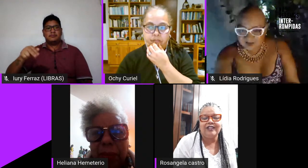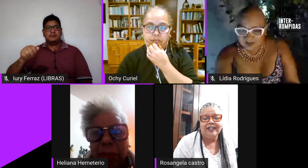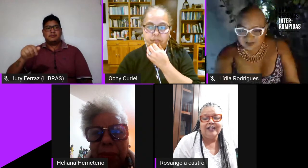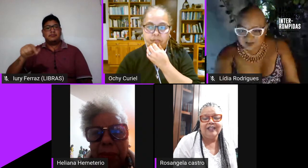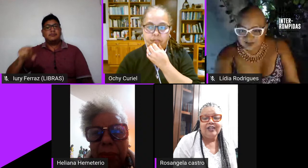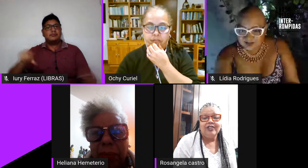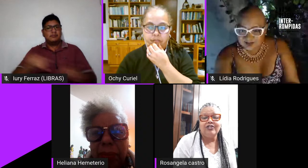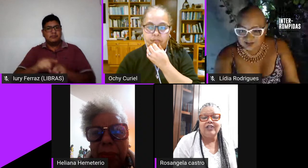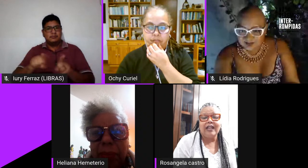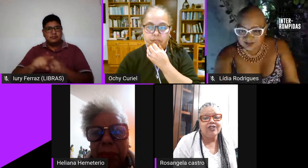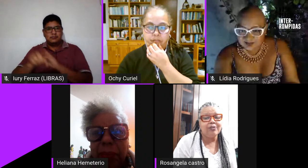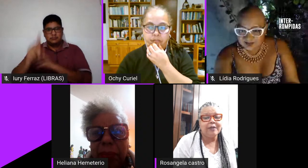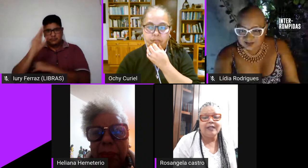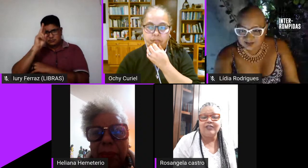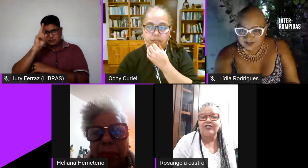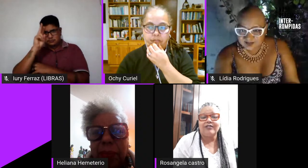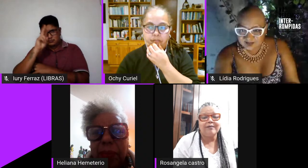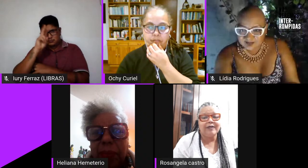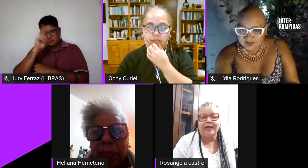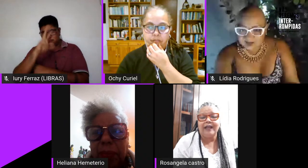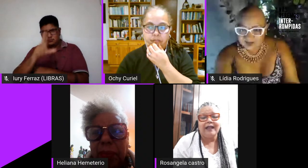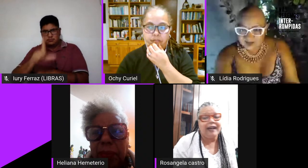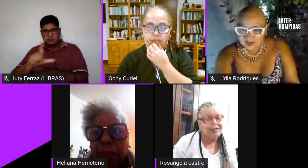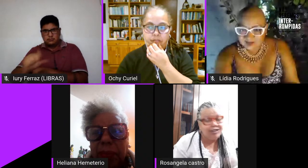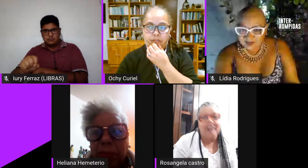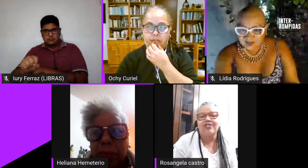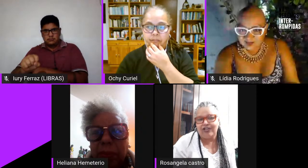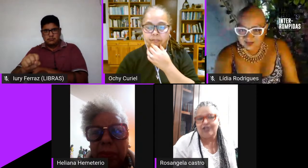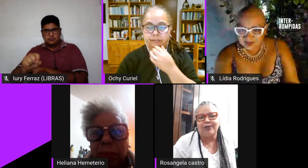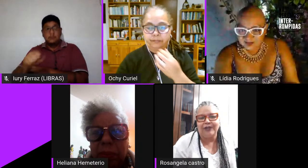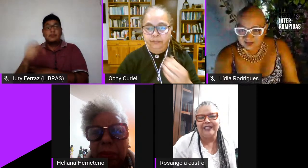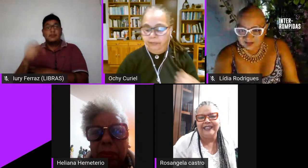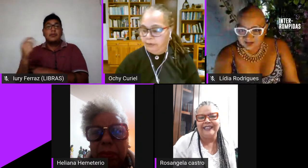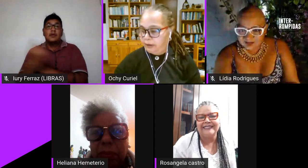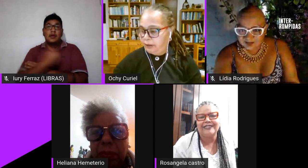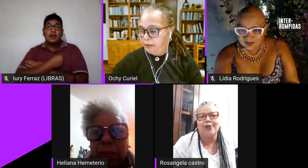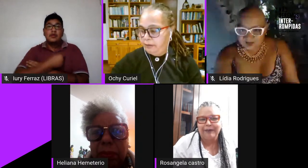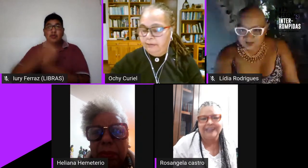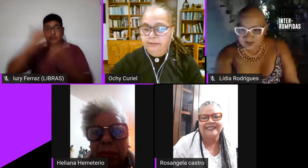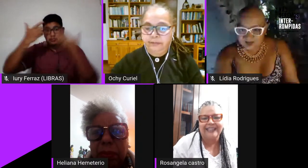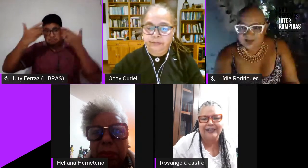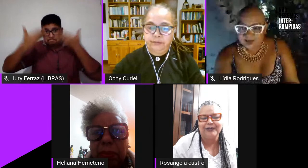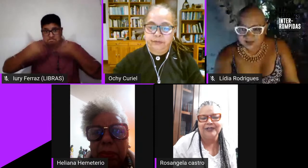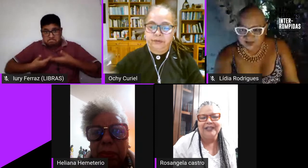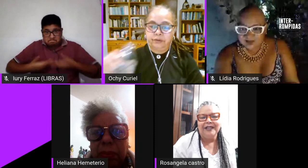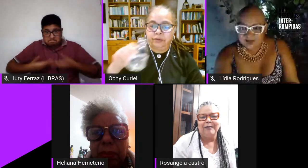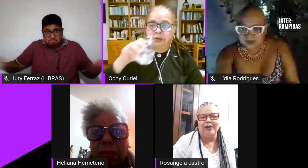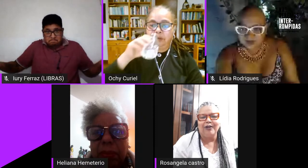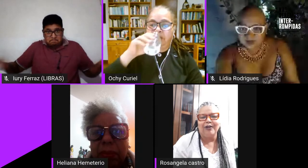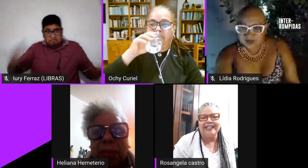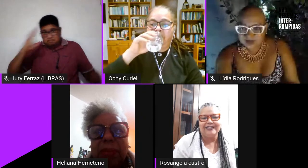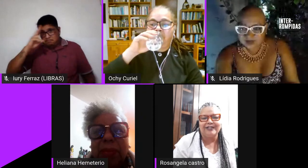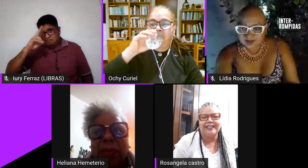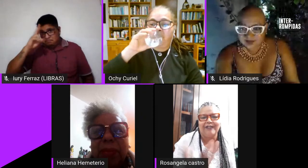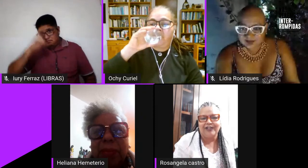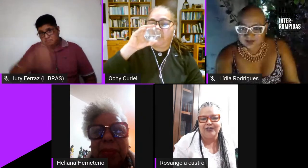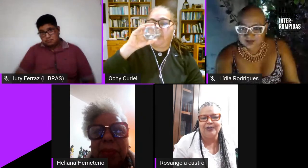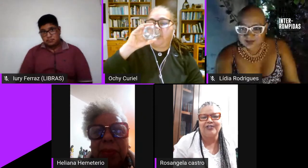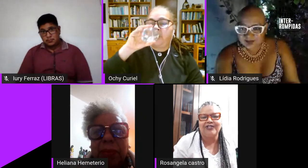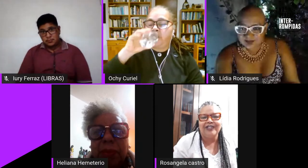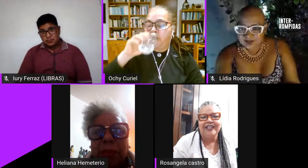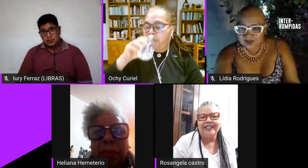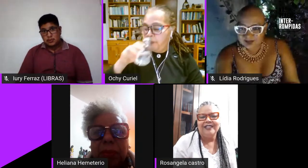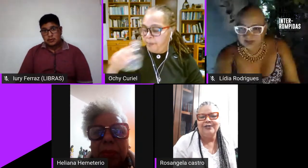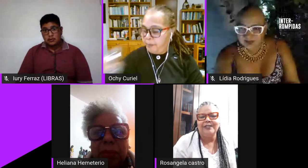de lésbicas a gente é a história né senhora passado mostra isso através